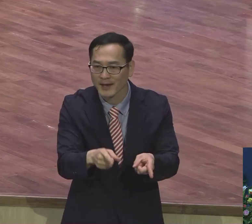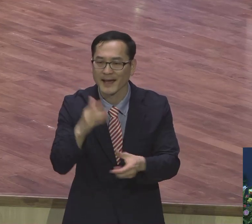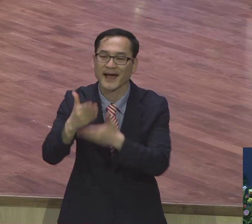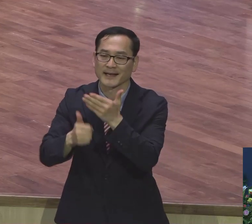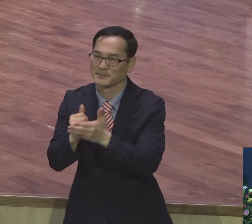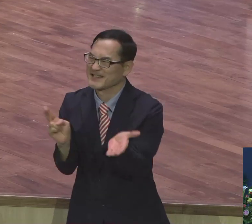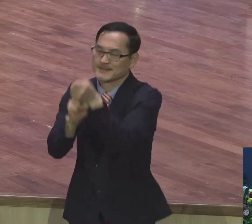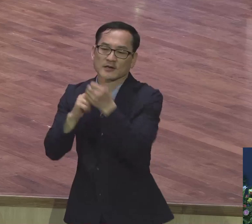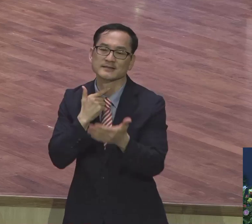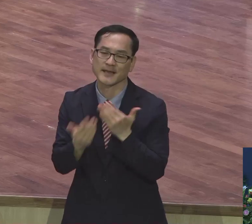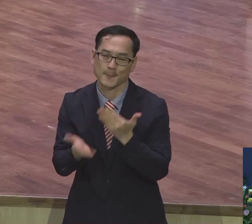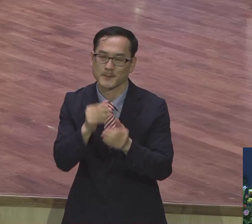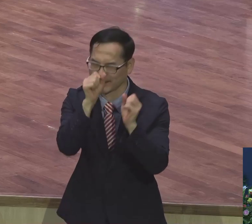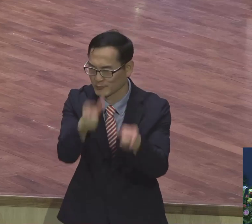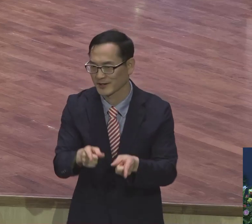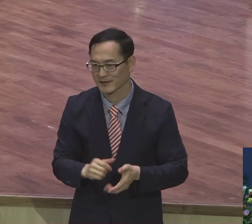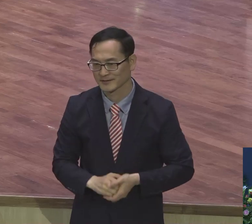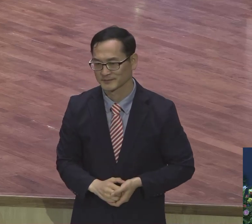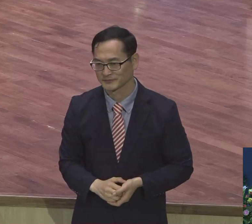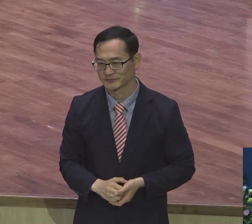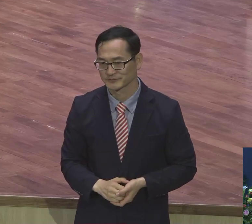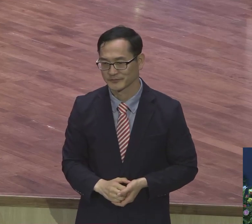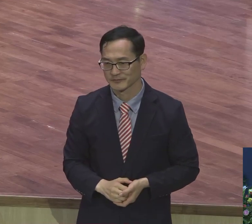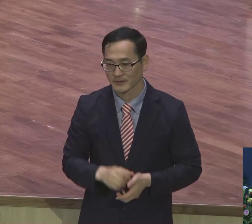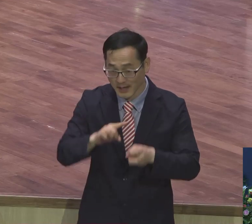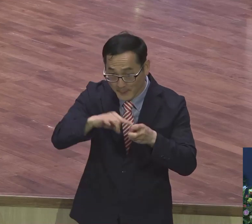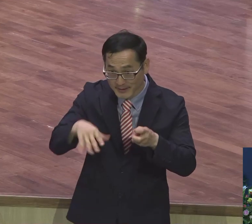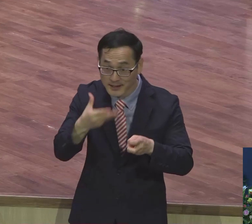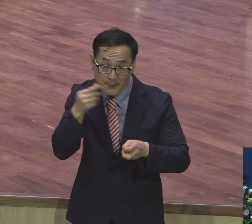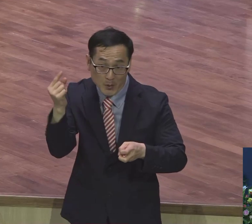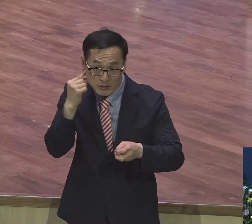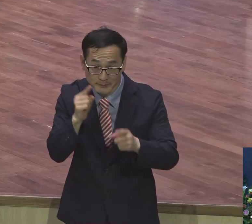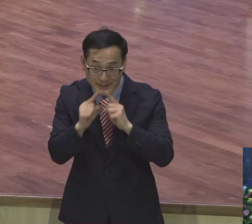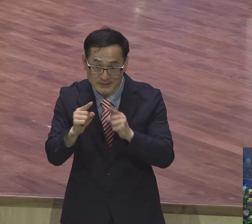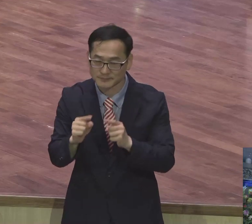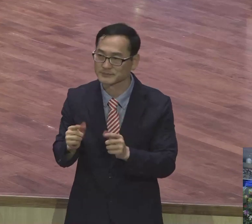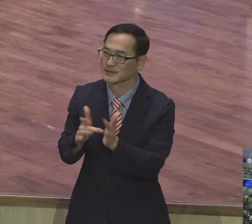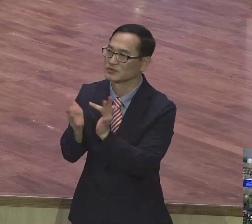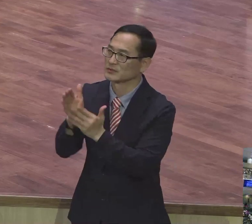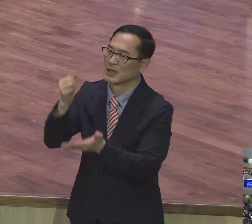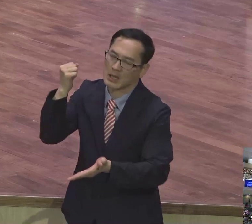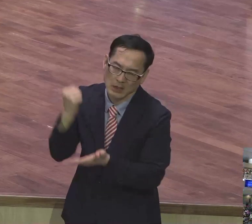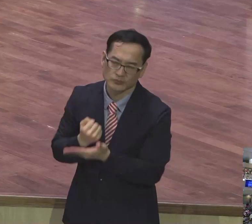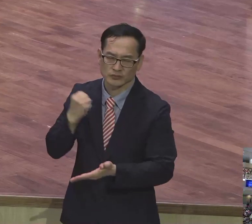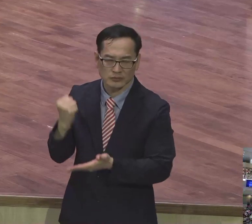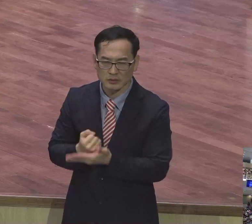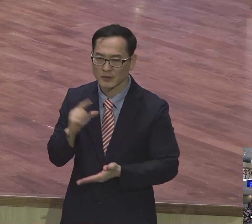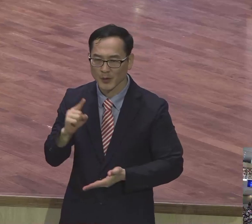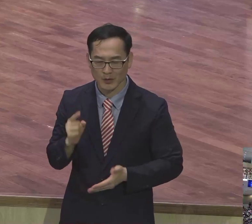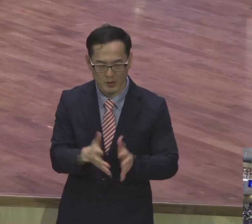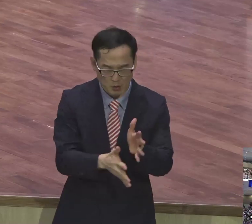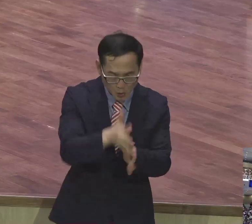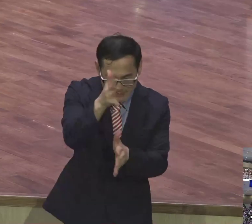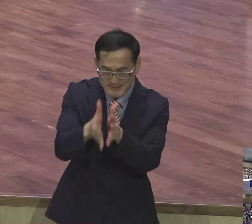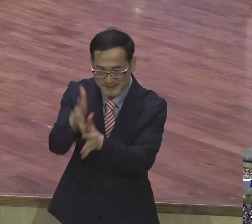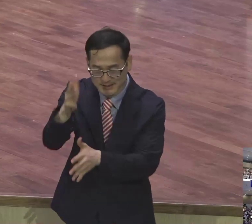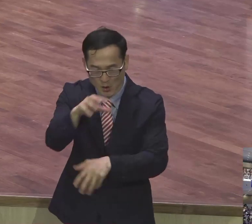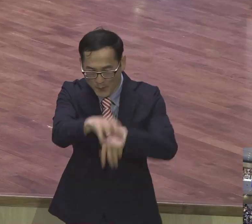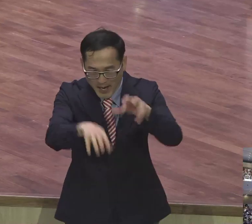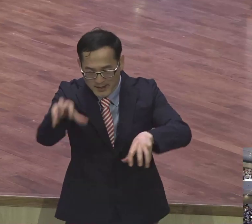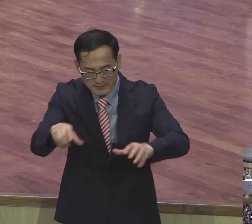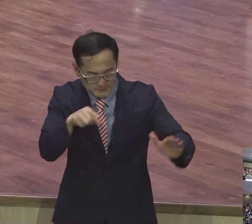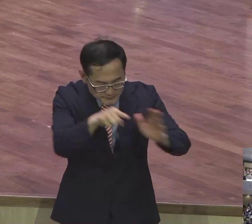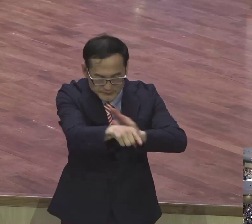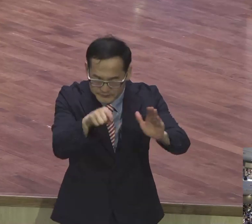바태복음 9장 35절로 36절에 보면 예수님께 이렇게 탄식 하십니다. 예수께서 모든 도시와 마을에